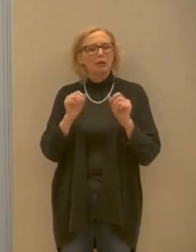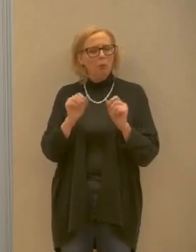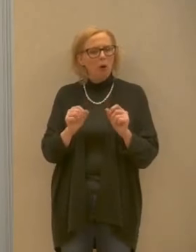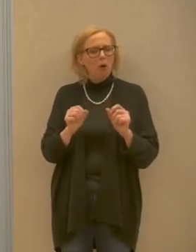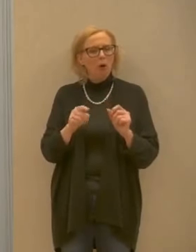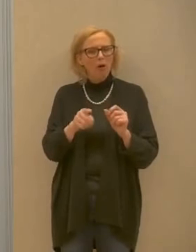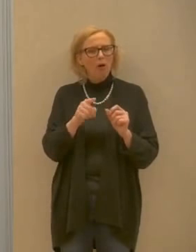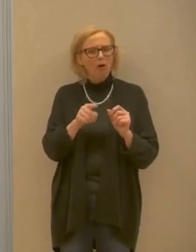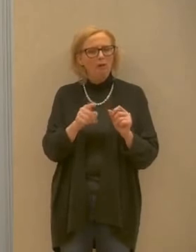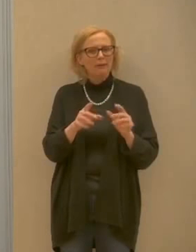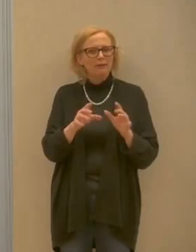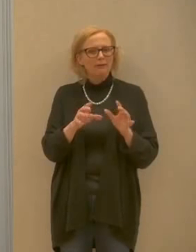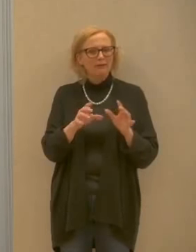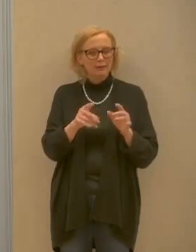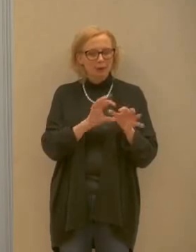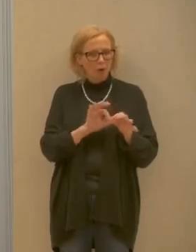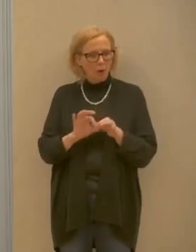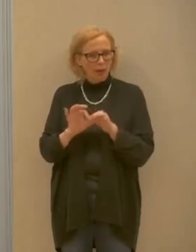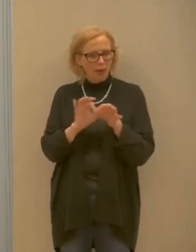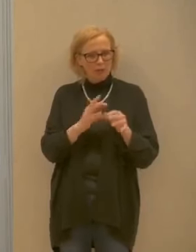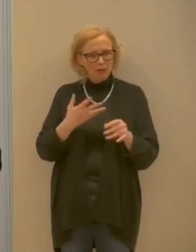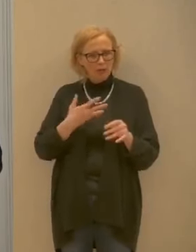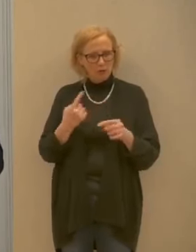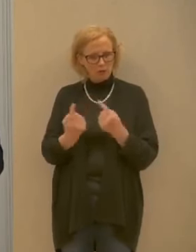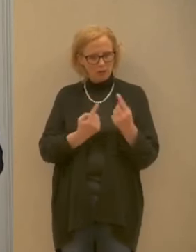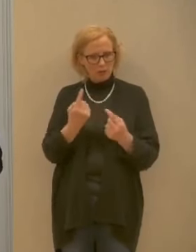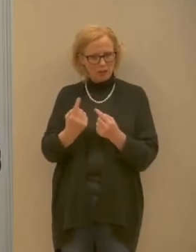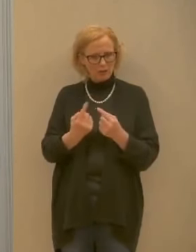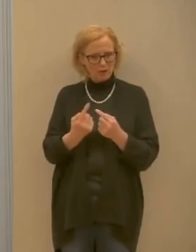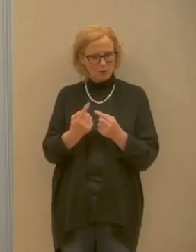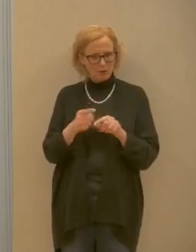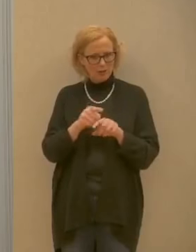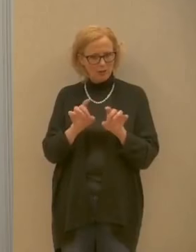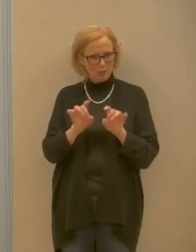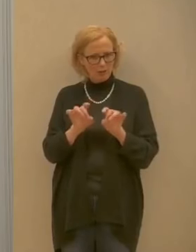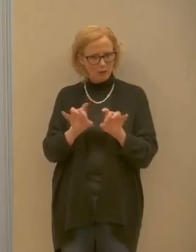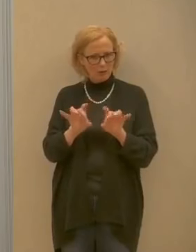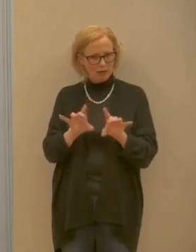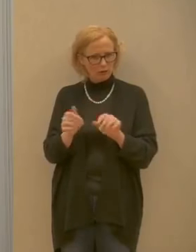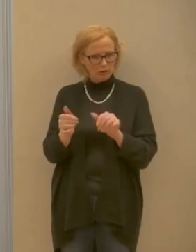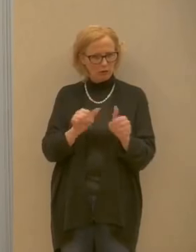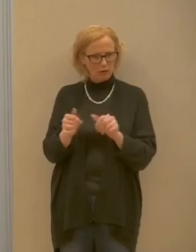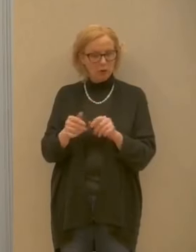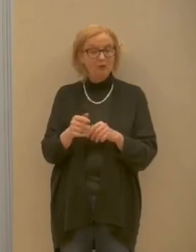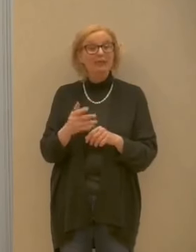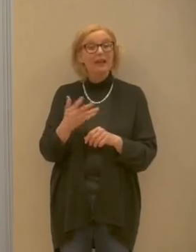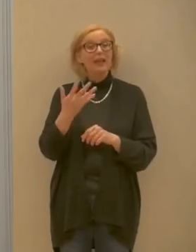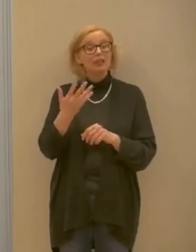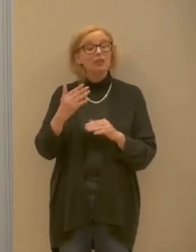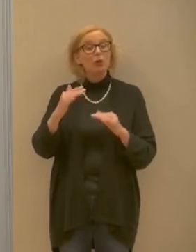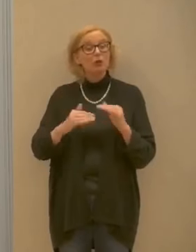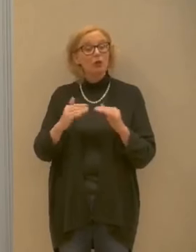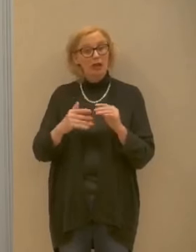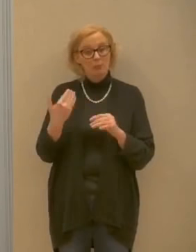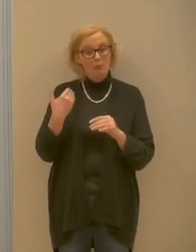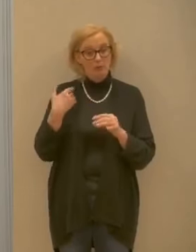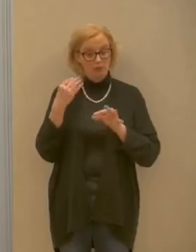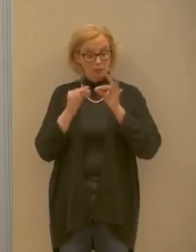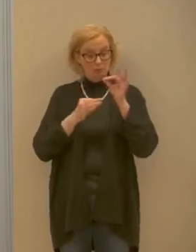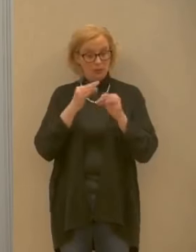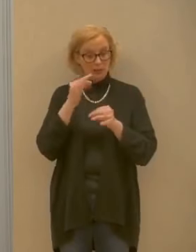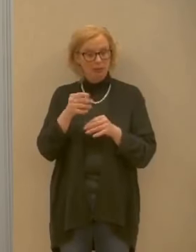loro i casi di cui abbiamo parlato poco fa e se i cinque minorenni che sono stati citati poco fa sono